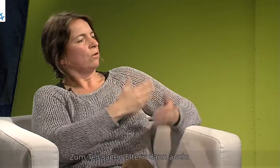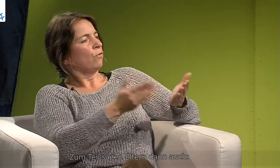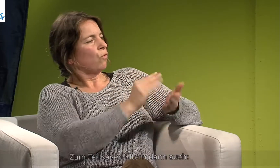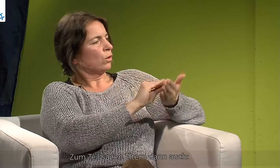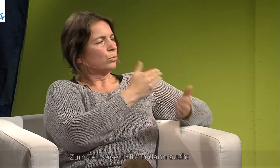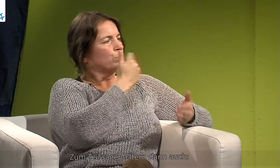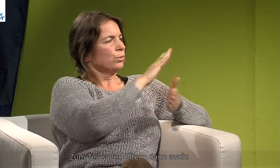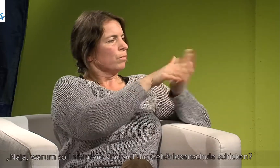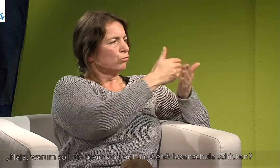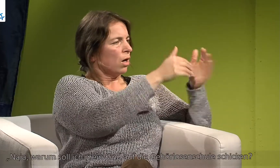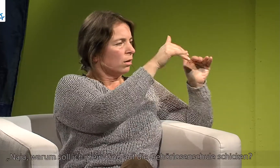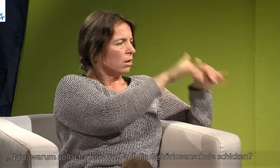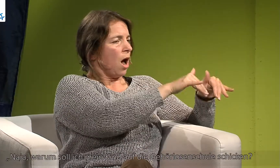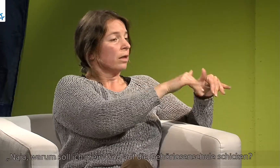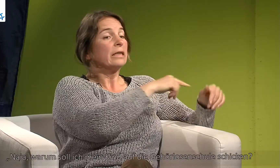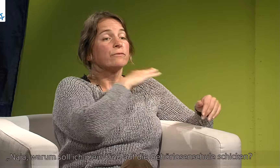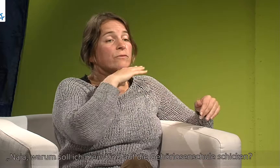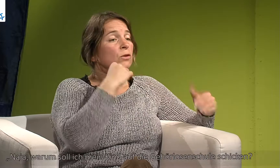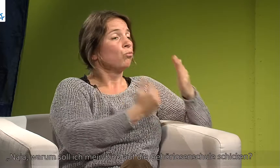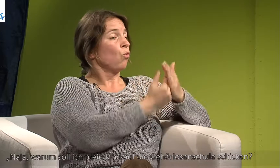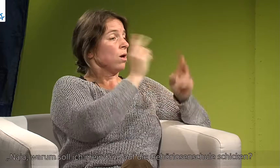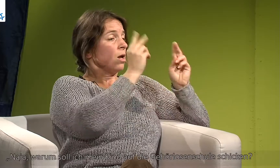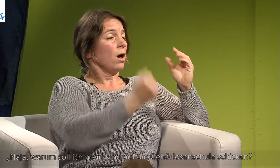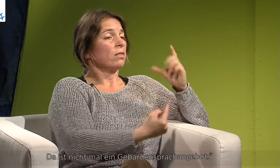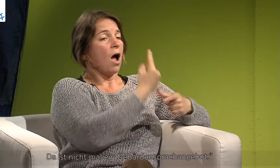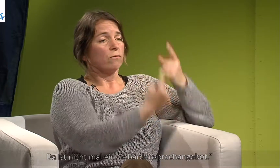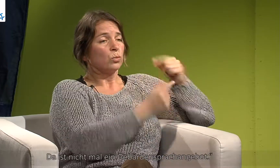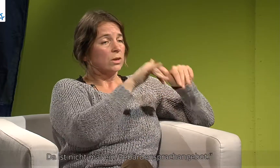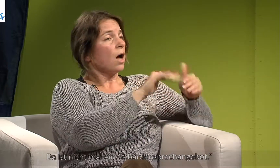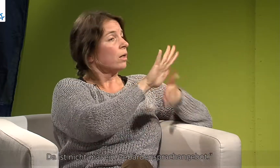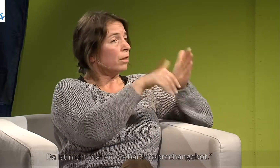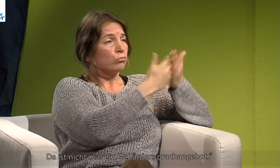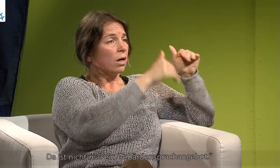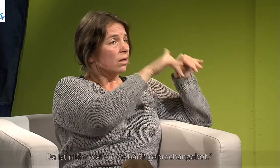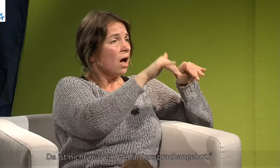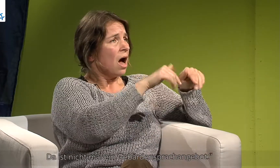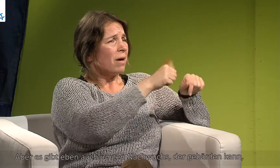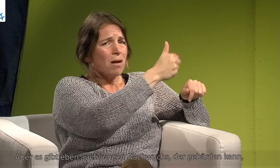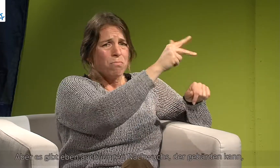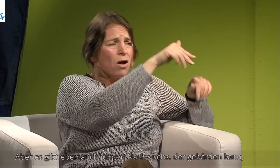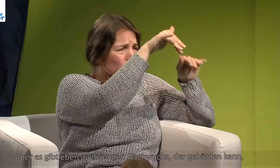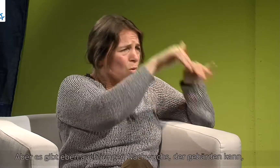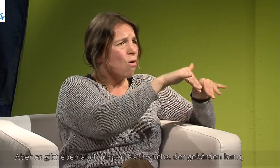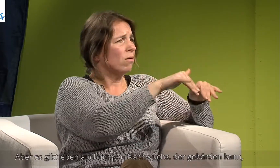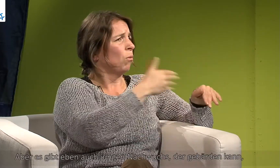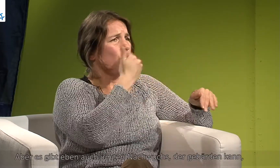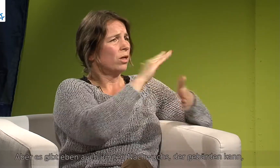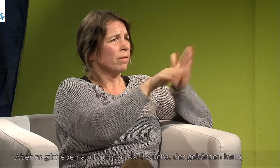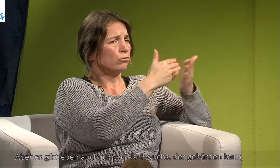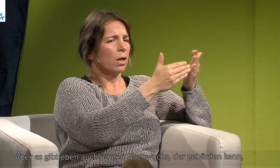Eltern dann auch so, naja, warum soll ich das mein Kind auf die Gehörlosen-Schule schicken? Da ist nicht mal ein Gebärdensprachangebot. Aber es gibt eben auch jungen Nachwuchs, der